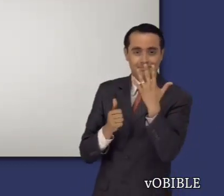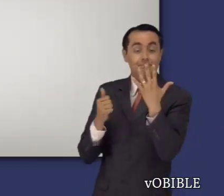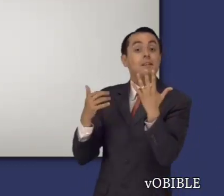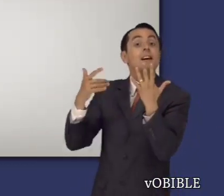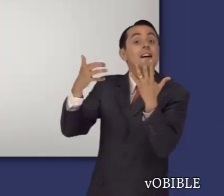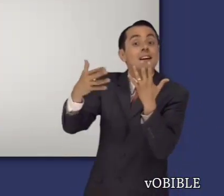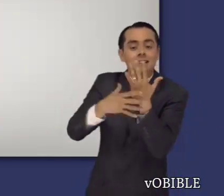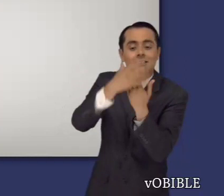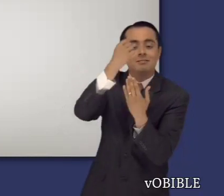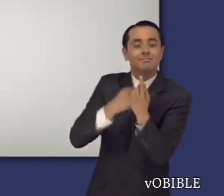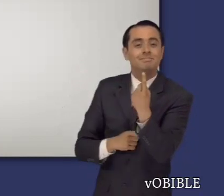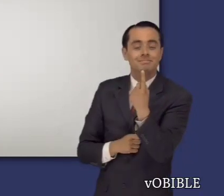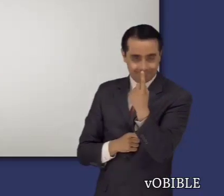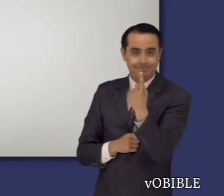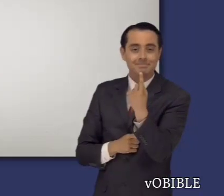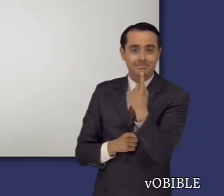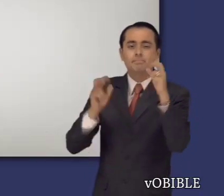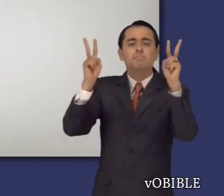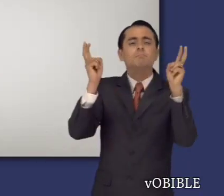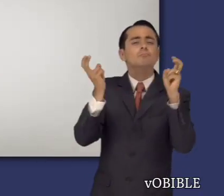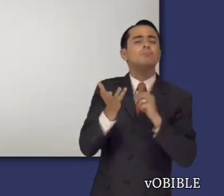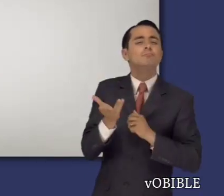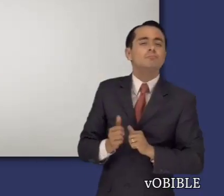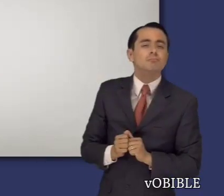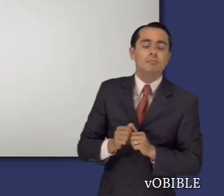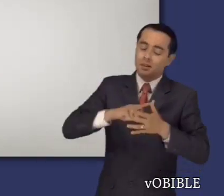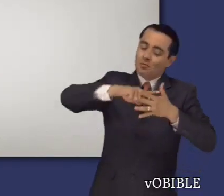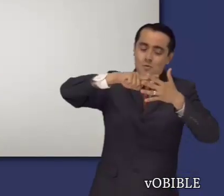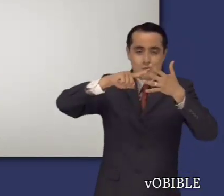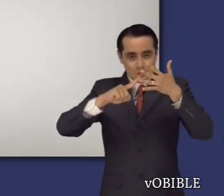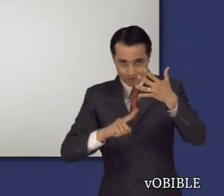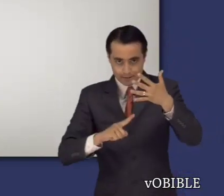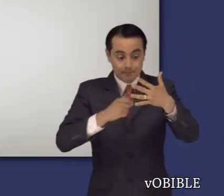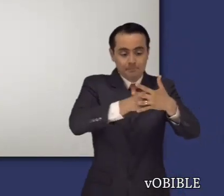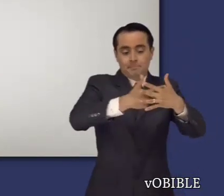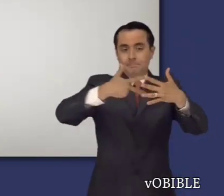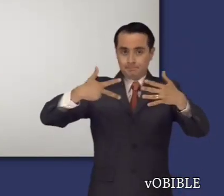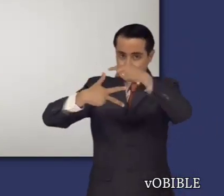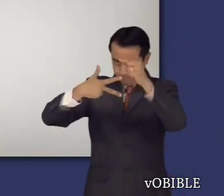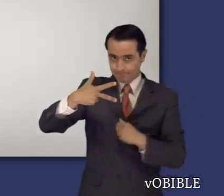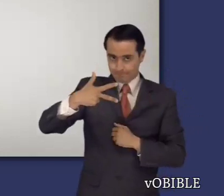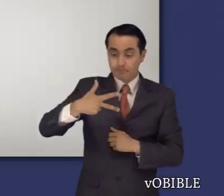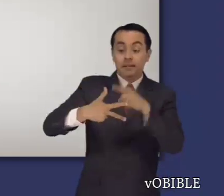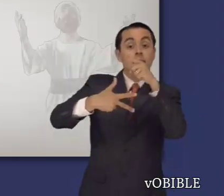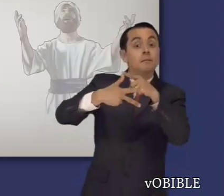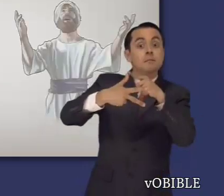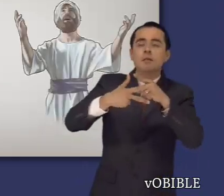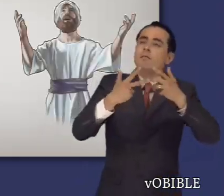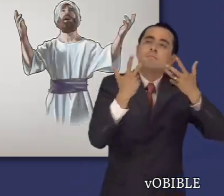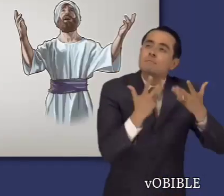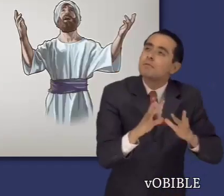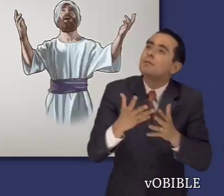Estas composiciones poéticas tratan temas muy variados. Veamos solo tres de ellos. Un tema